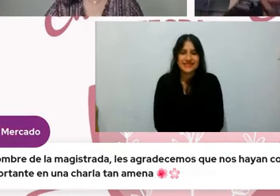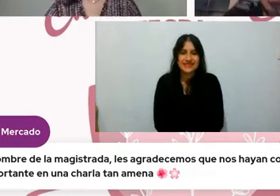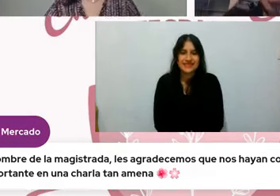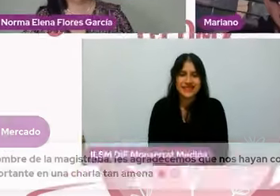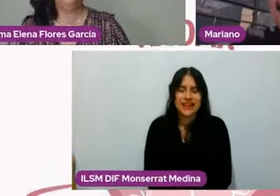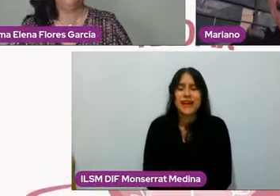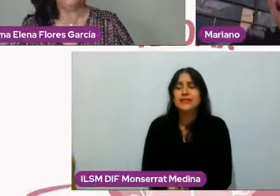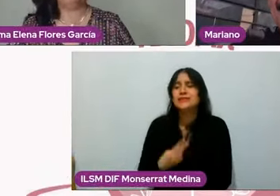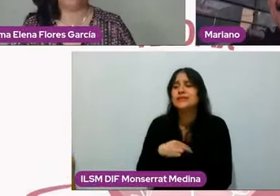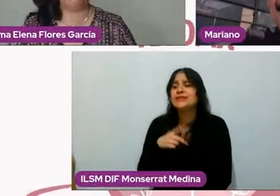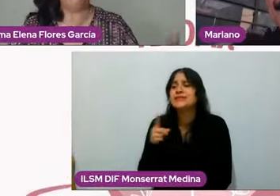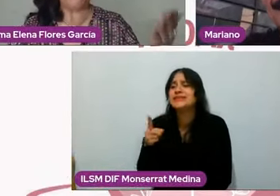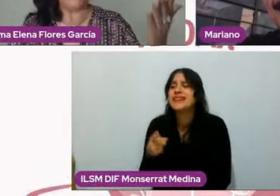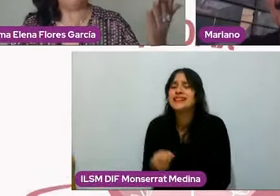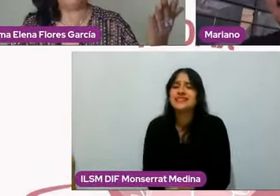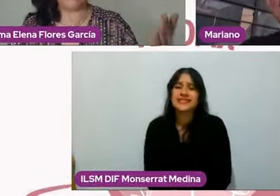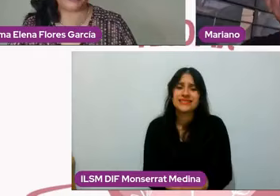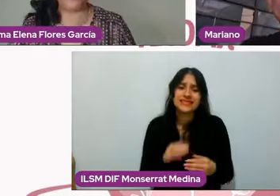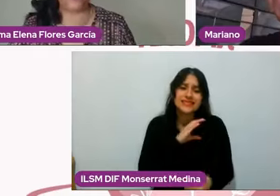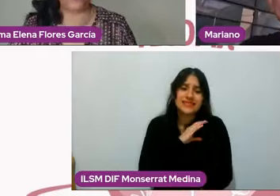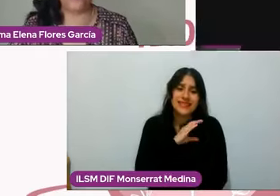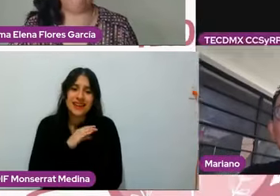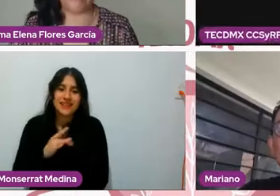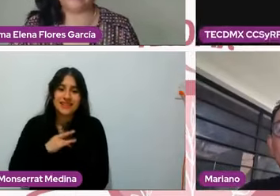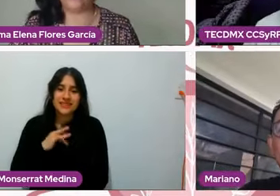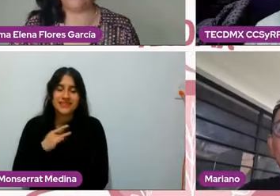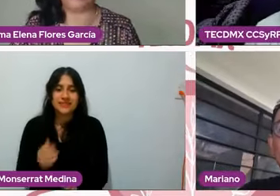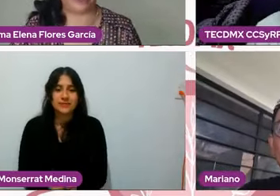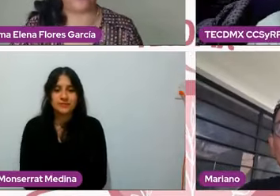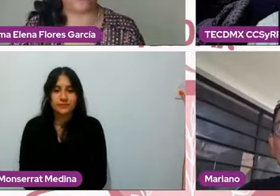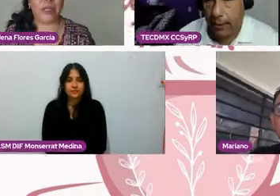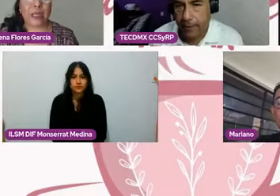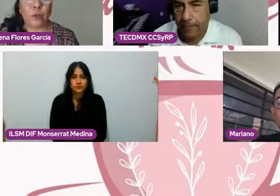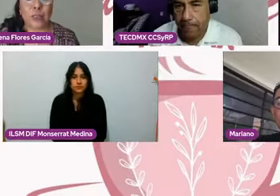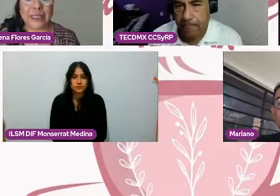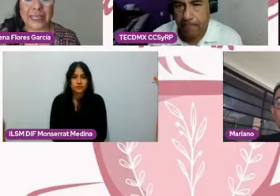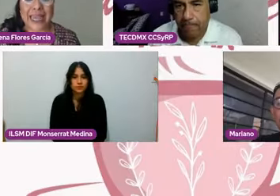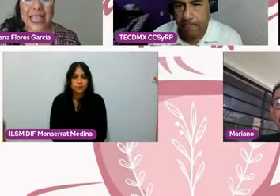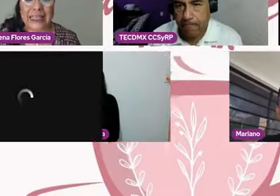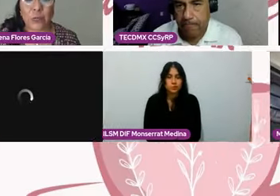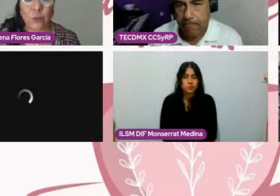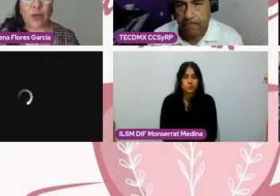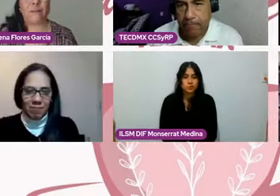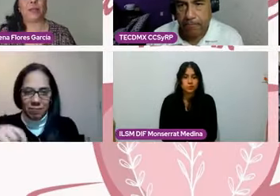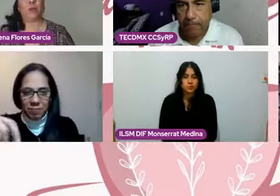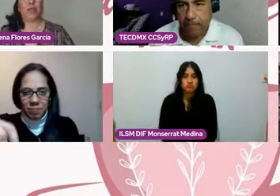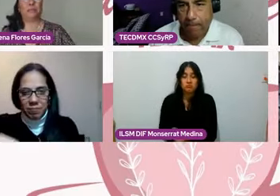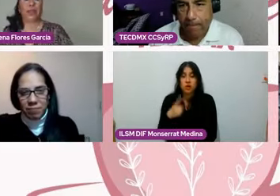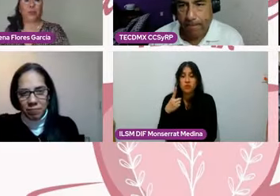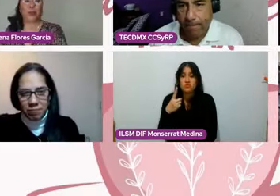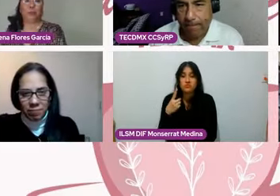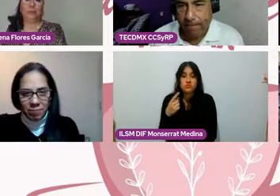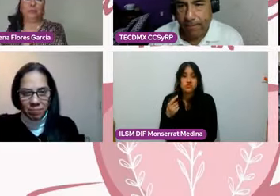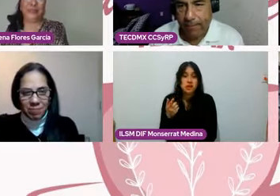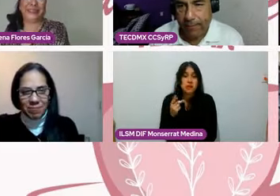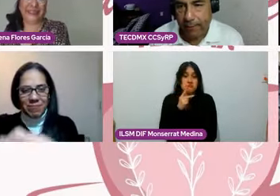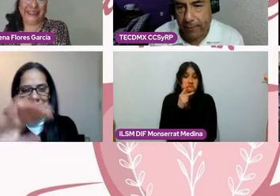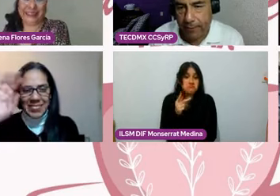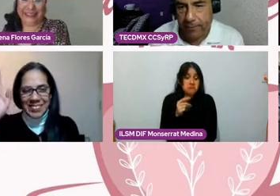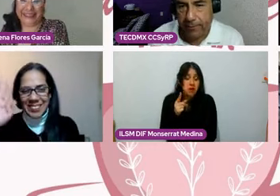mucho y bueno pues Mariano una frase un comentario con el que guste cerrar este tu programa tu espacio